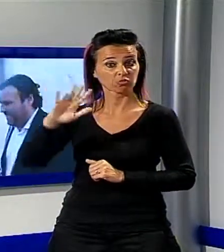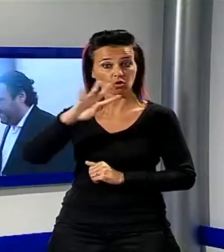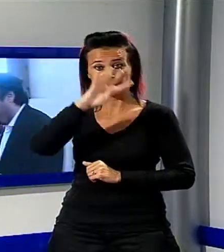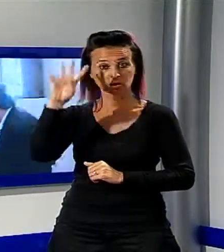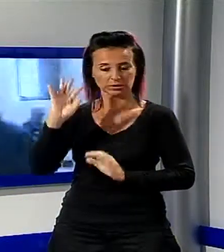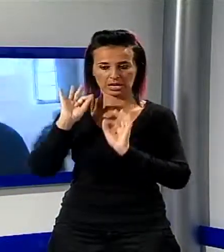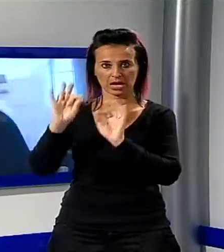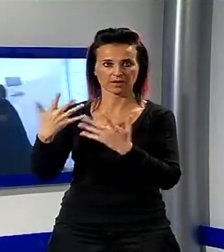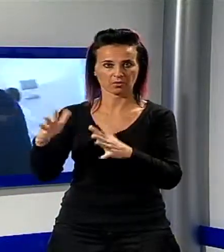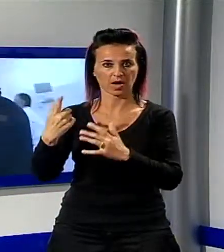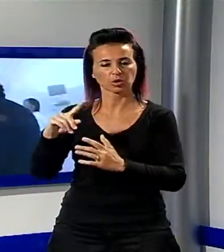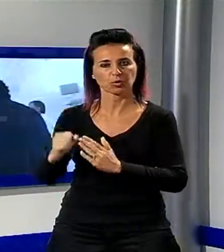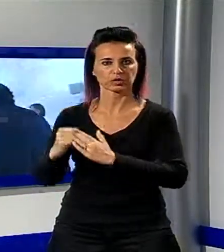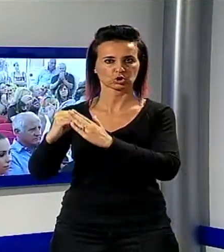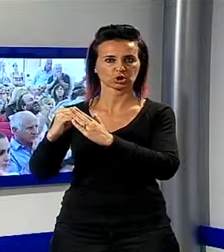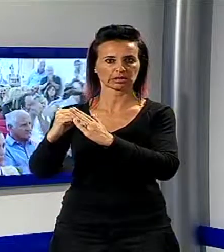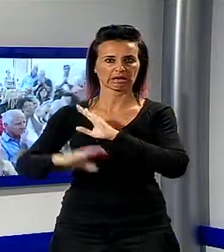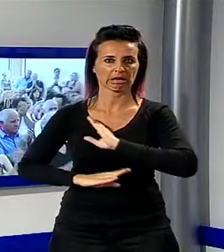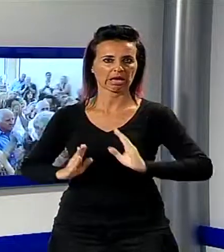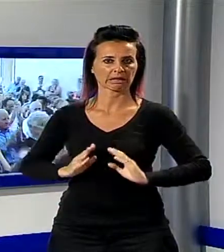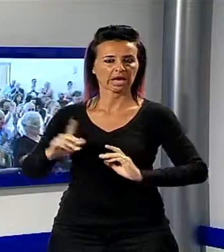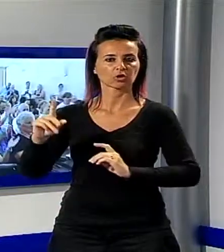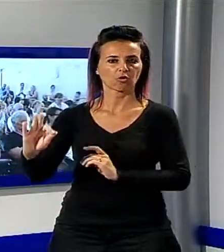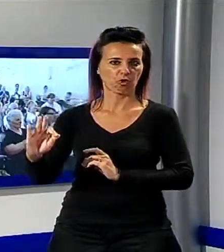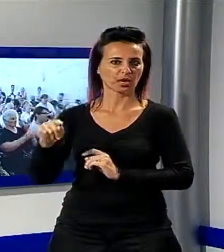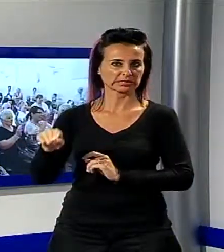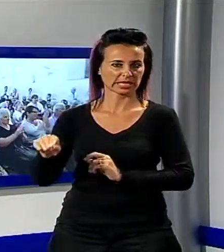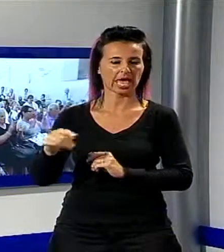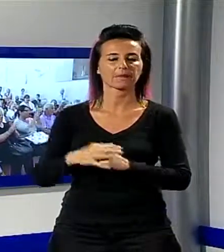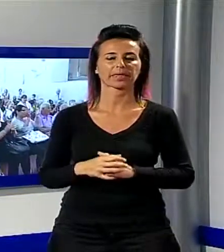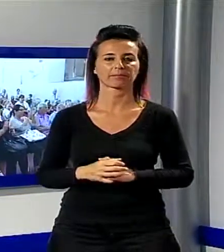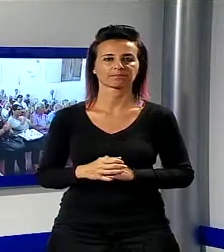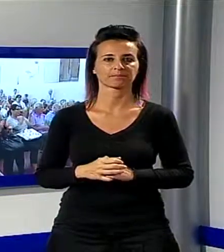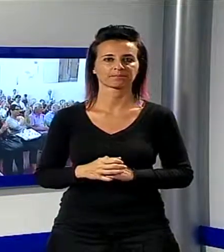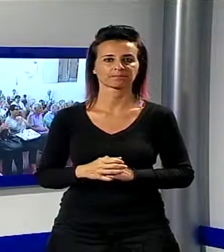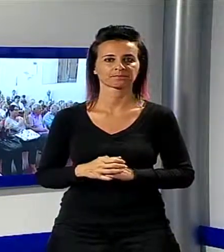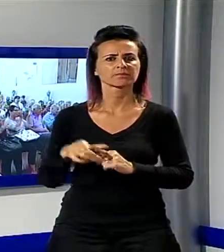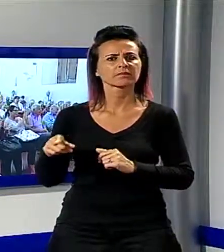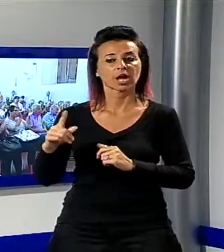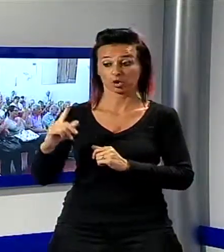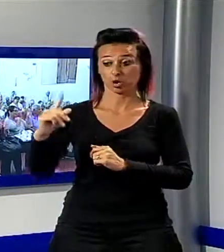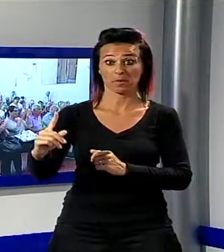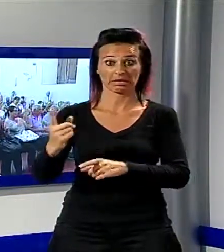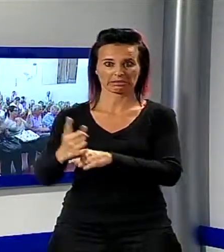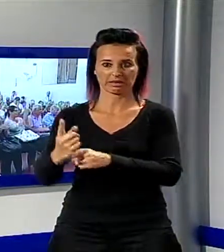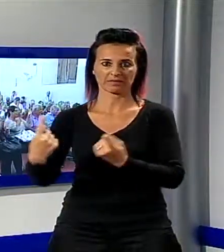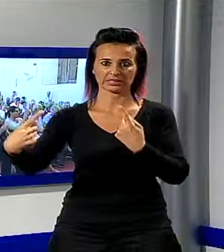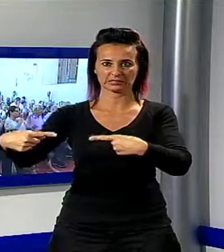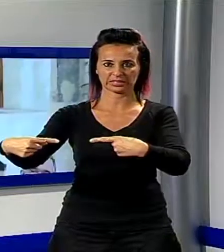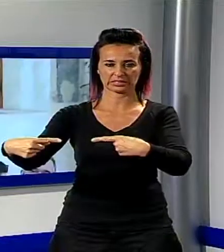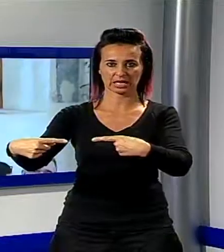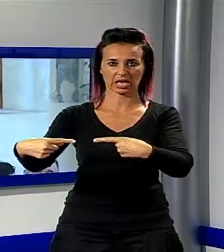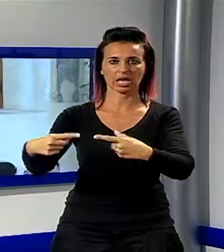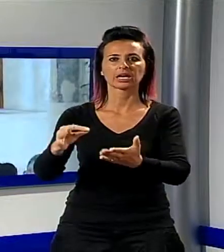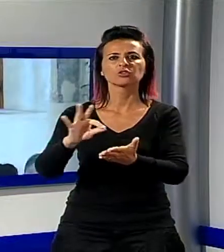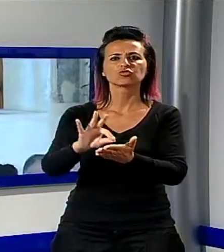Pietrasanta a sostegno del candidato sindaco al ballottaggio del PD Rossano Forassiepi, che domenica sera vedrà con il rappresentante